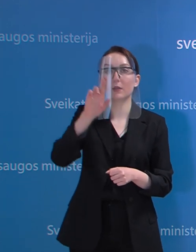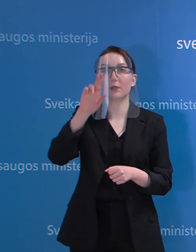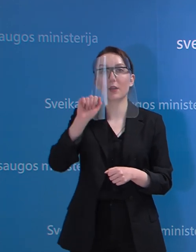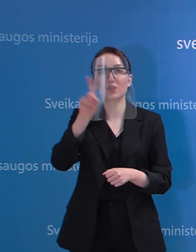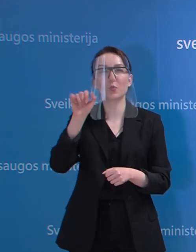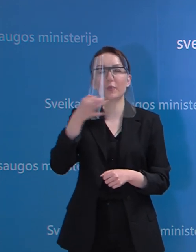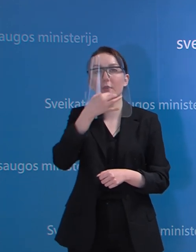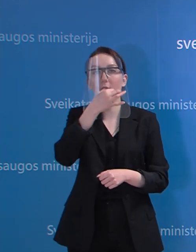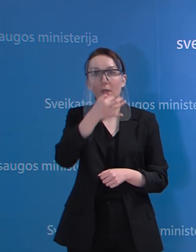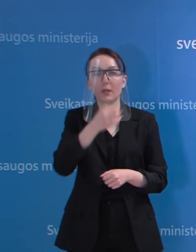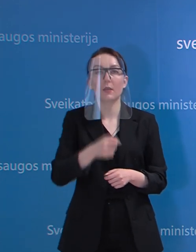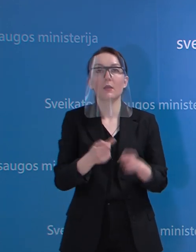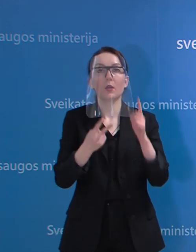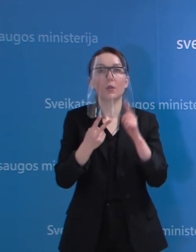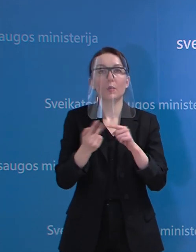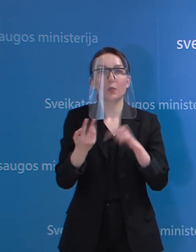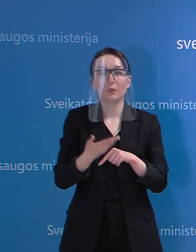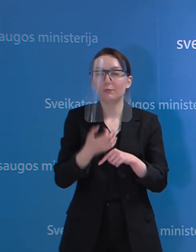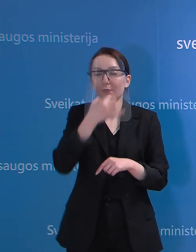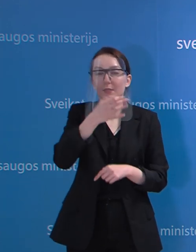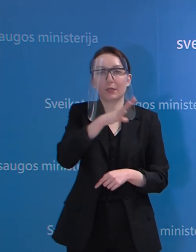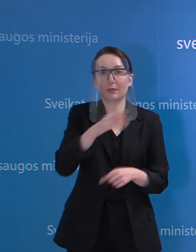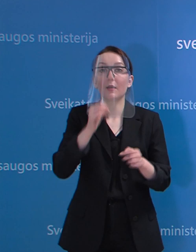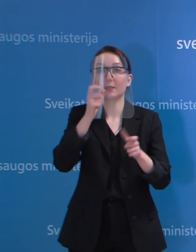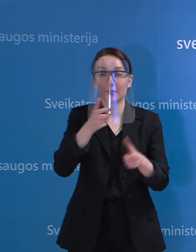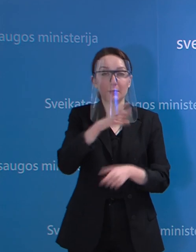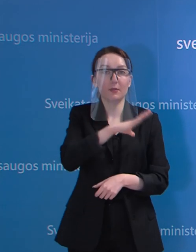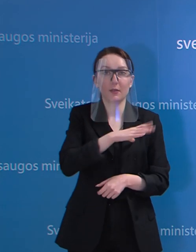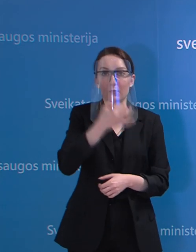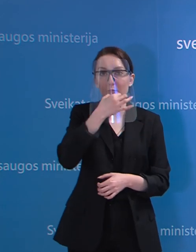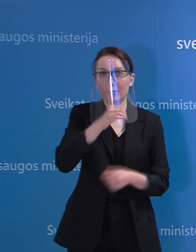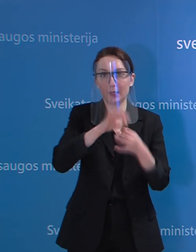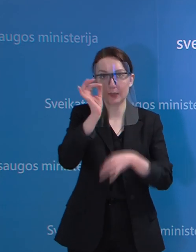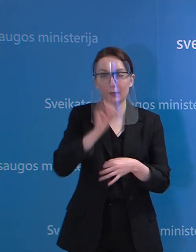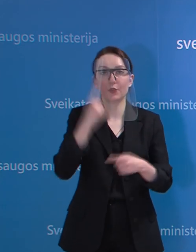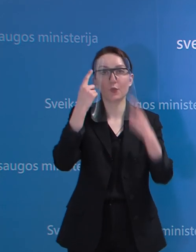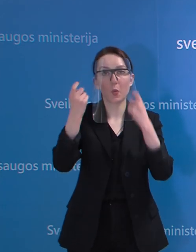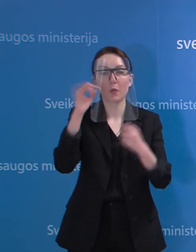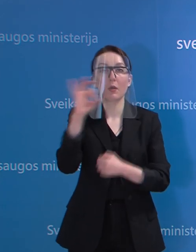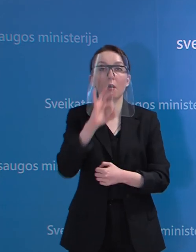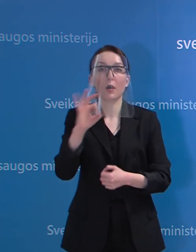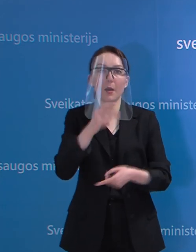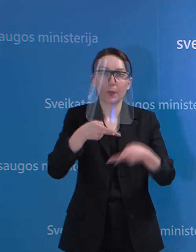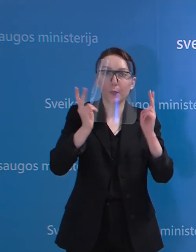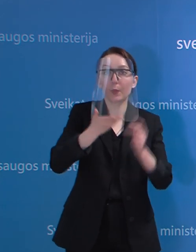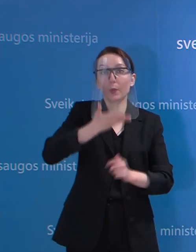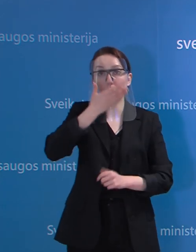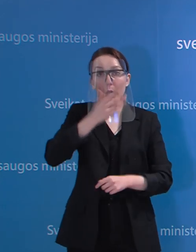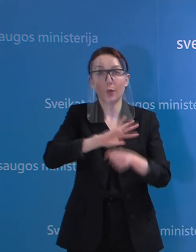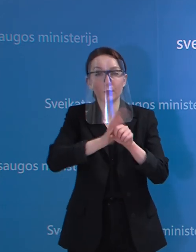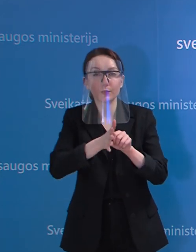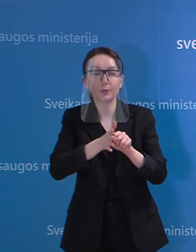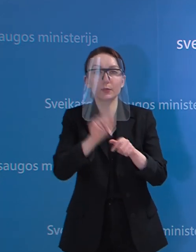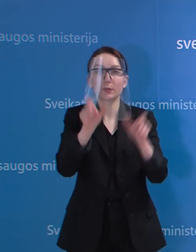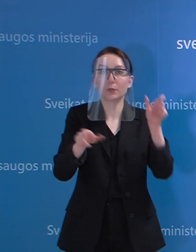neminėjo, kad tokių yra keli? Ne, negalėčiau patikslinti, kaip ir minėjau, informaciją apie atvejus, apie